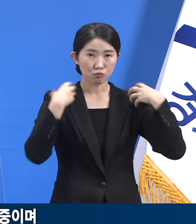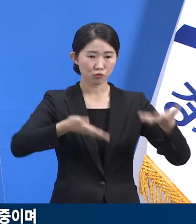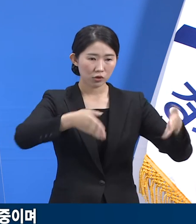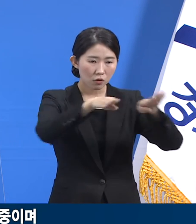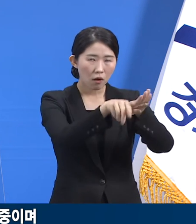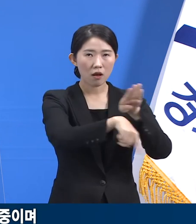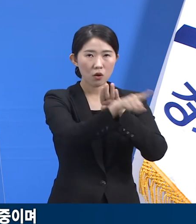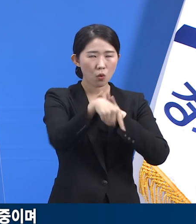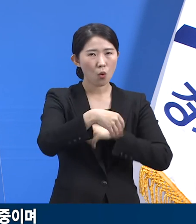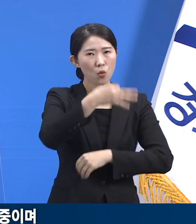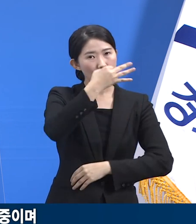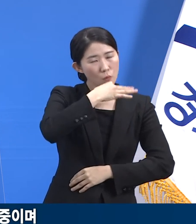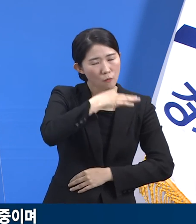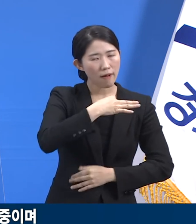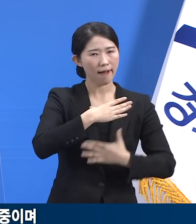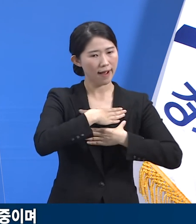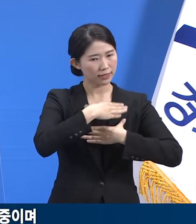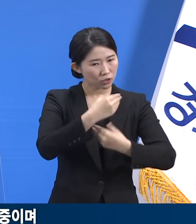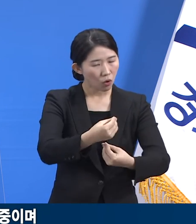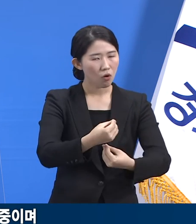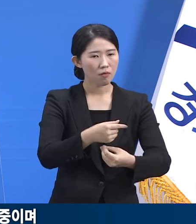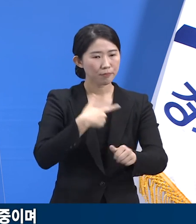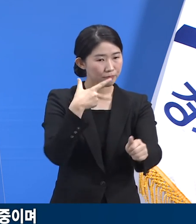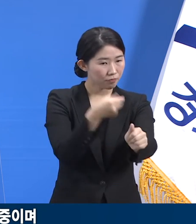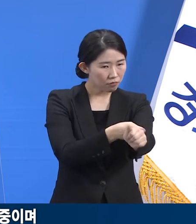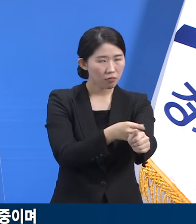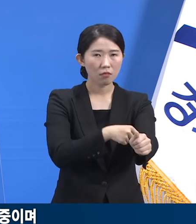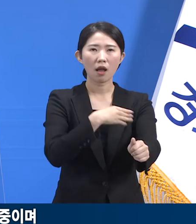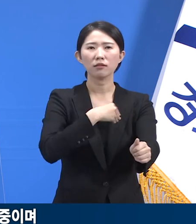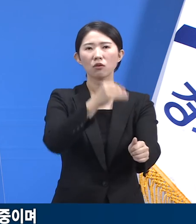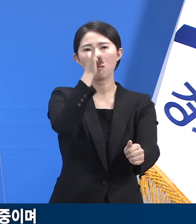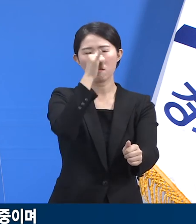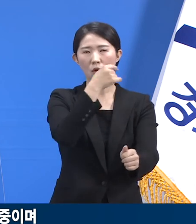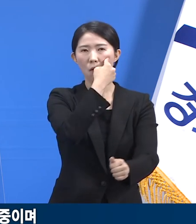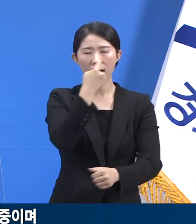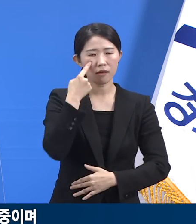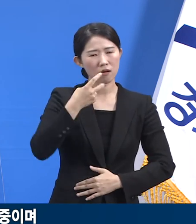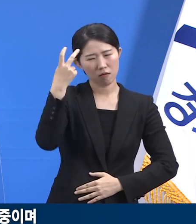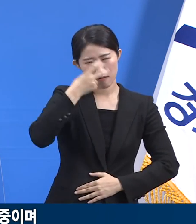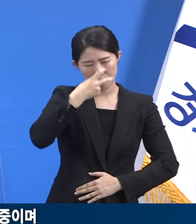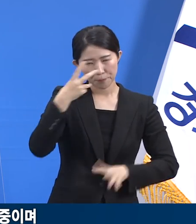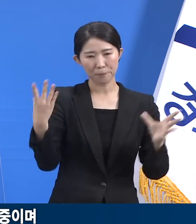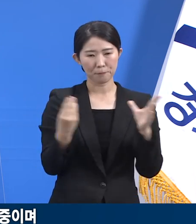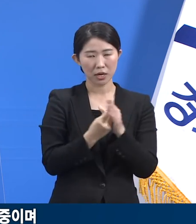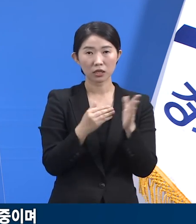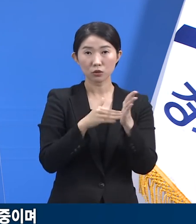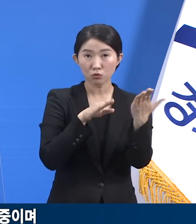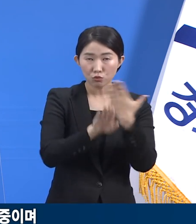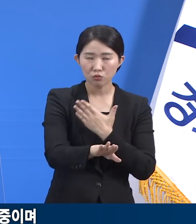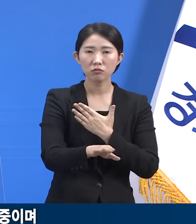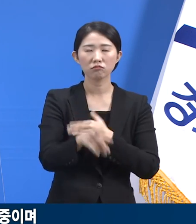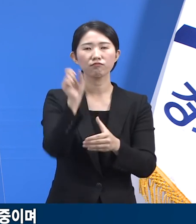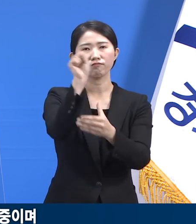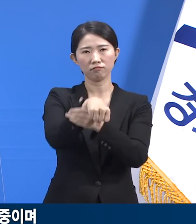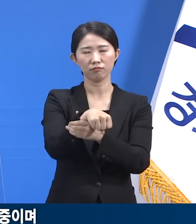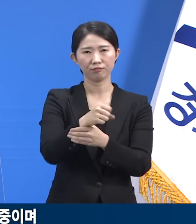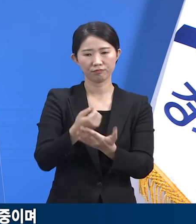효능과 안정성을 신중하고 철저하게 검토하여 허가한 제품입니다.